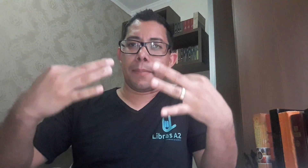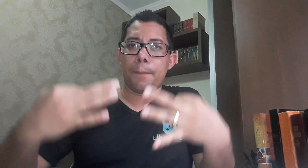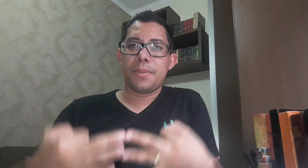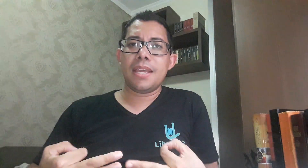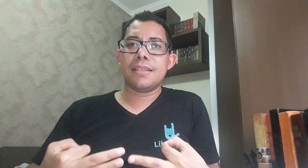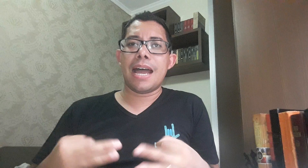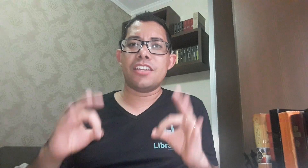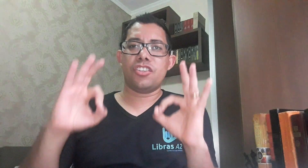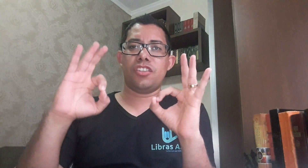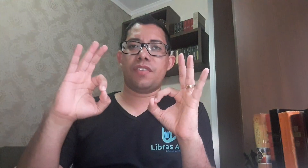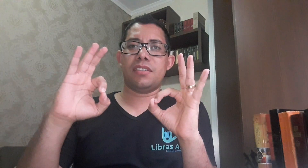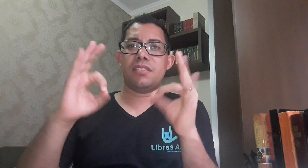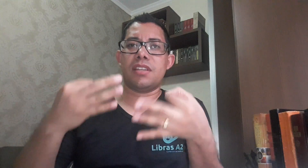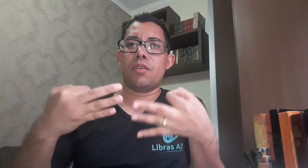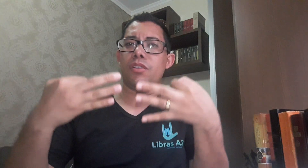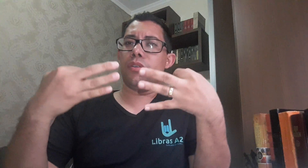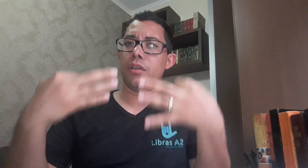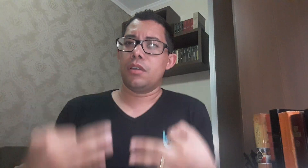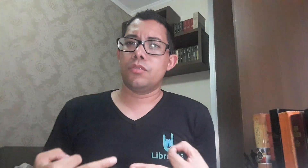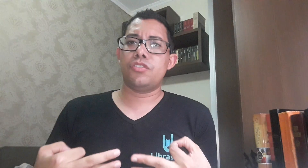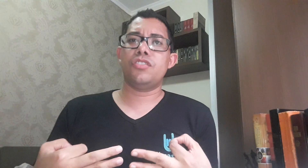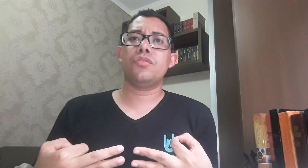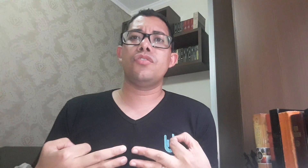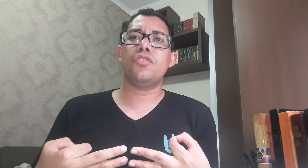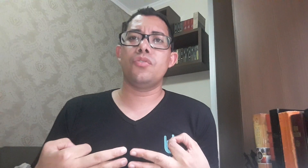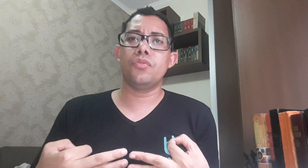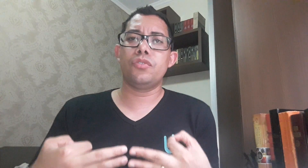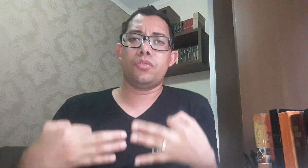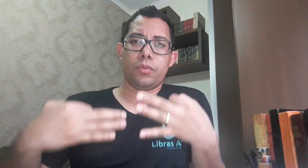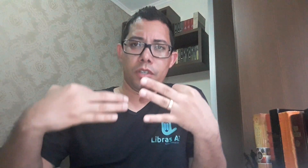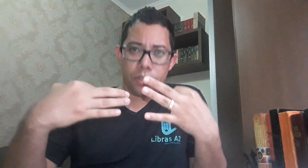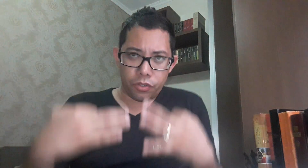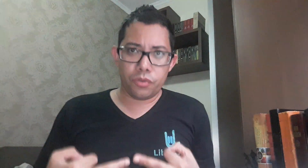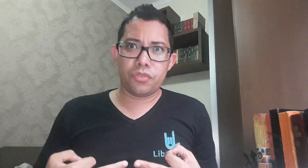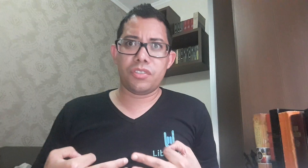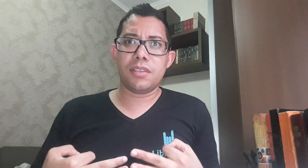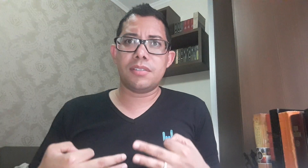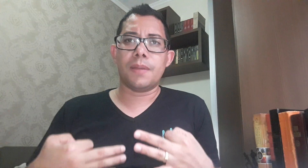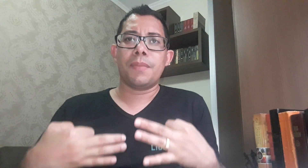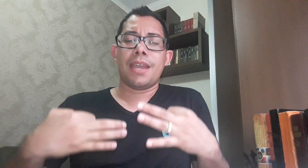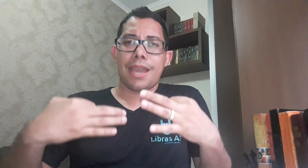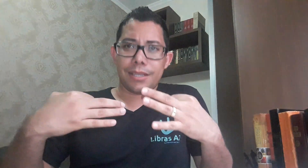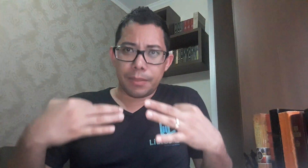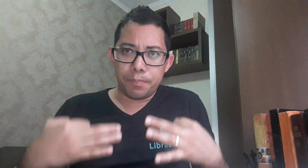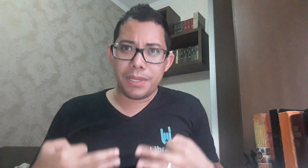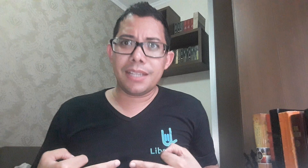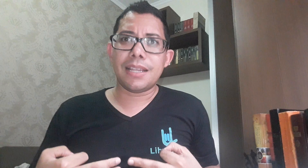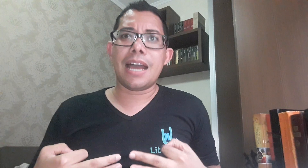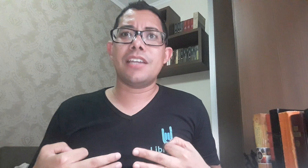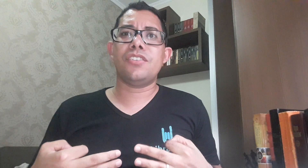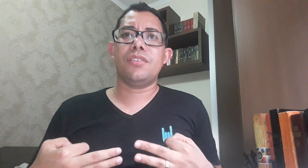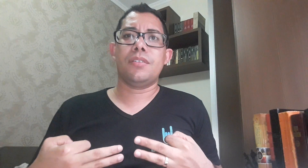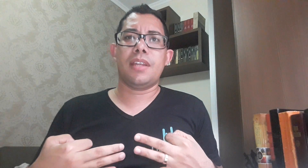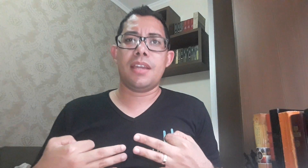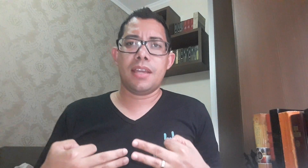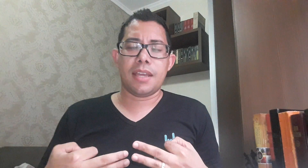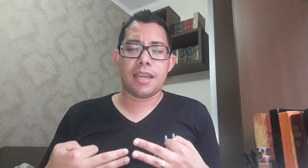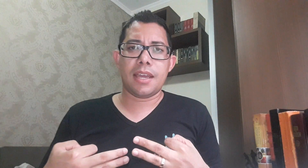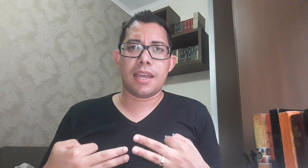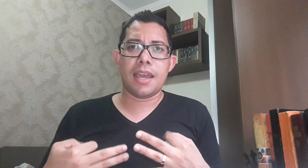piedade. A gente faz esse sinal aqui, ó. No sentido de justo, de justiça. Essa piedade, né? É